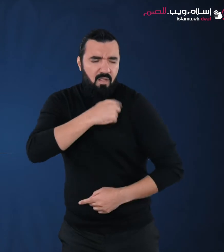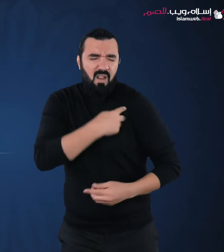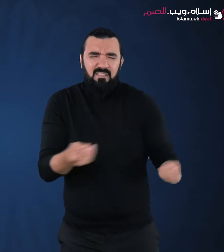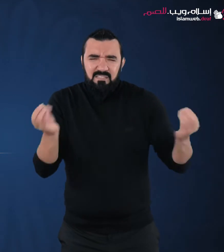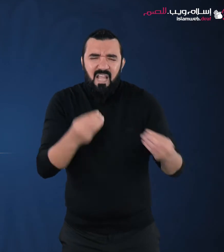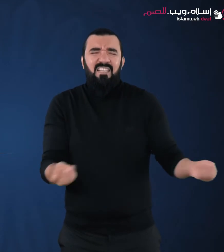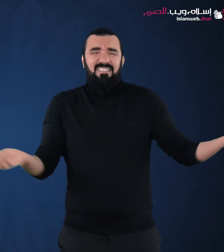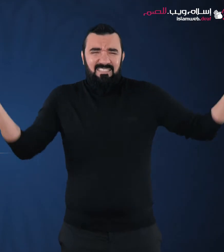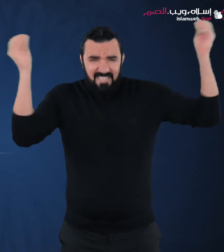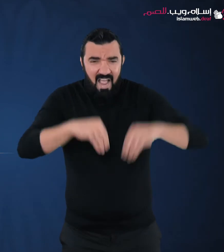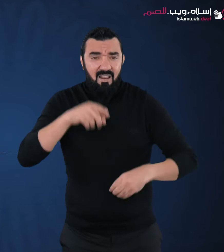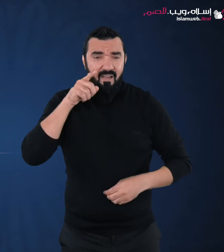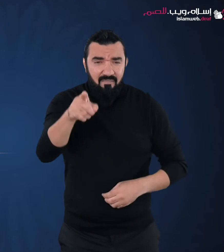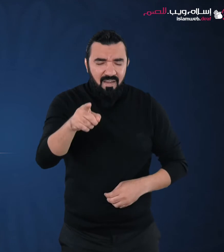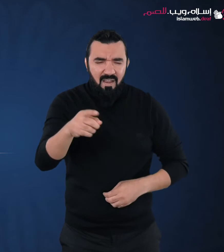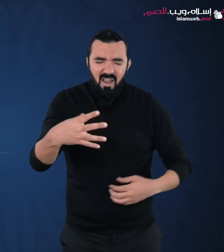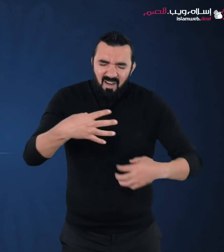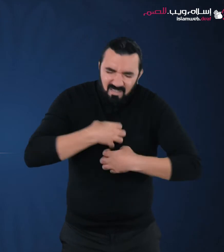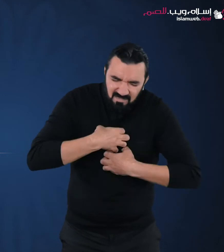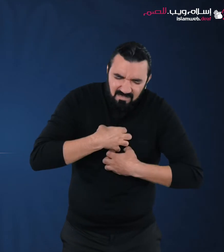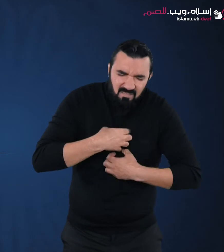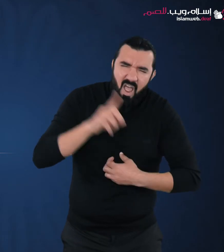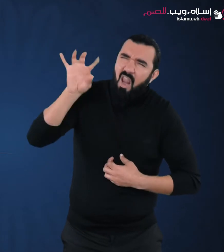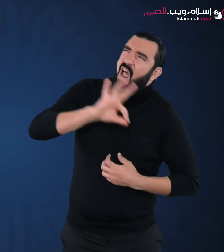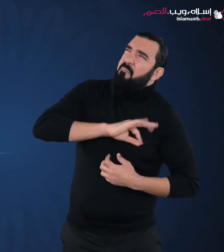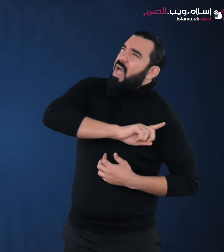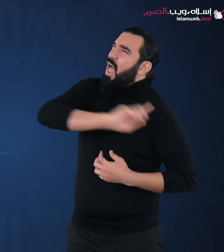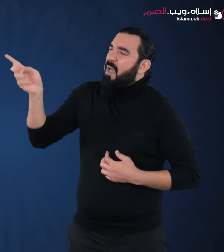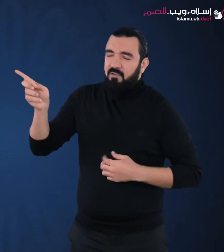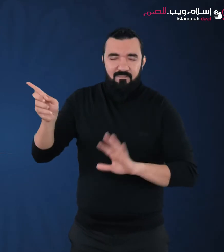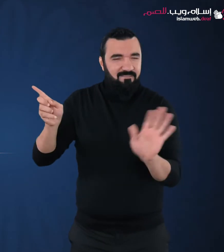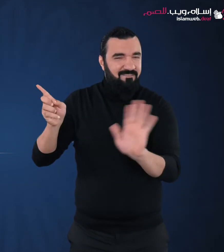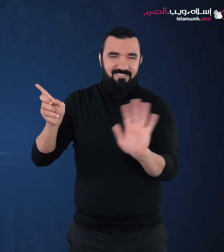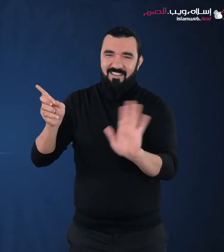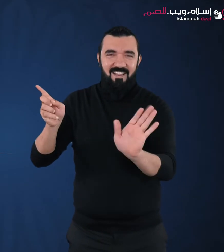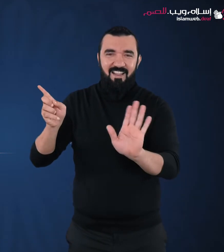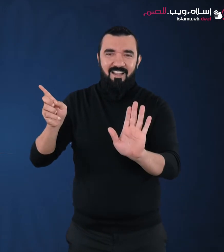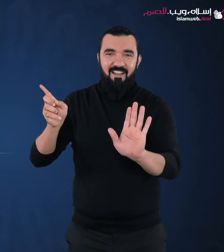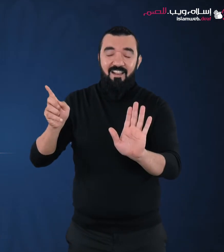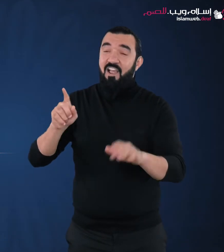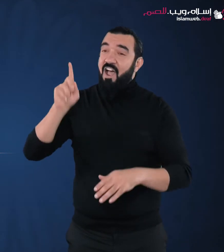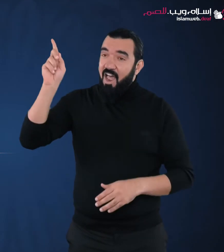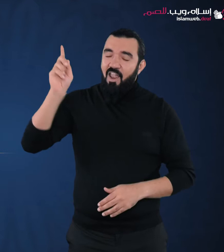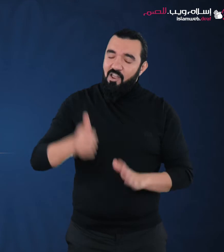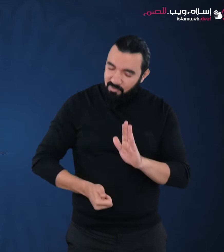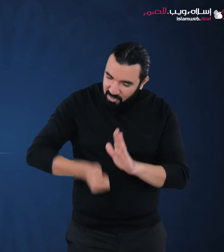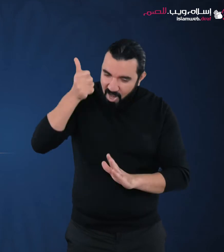لا تقنطوا من رحمة الله إن الله يغفر